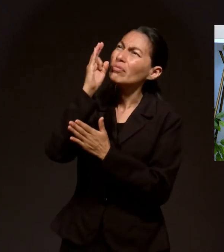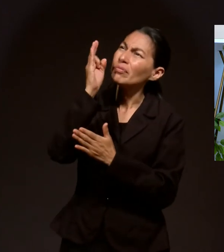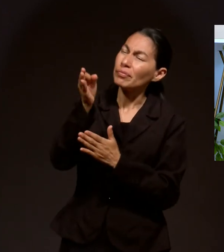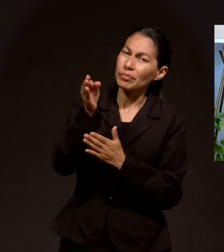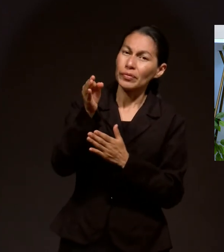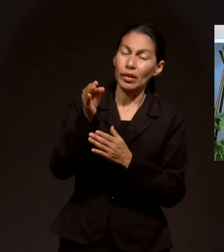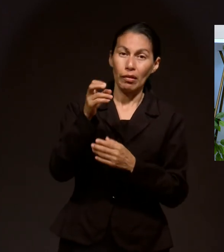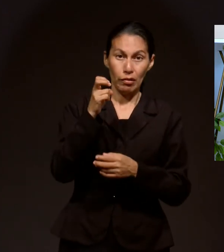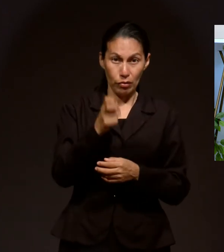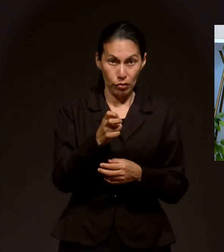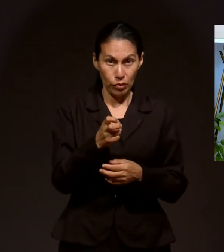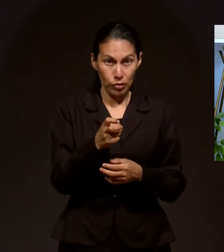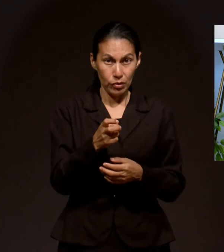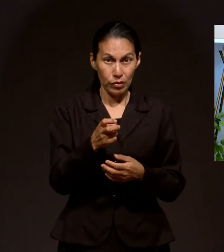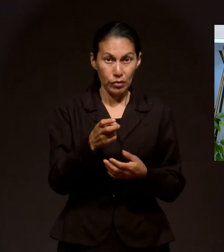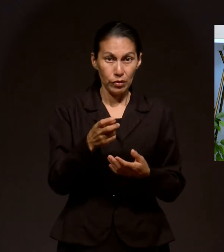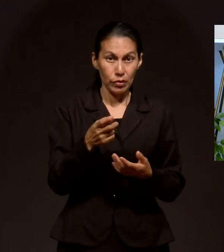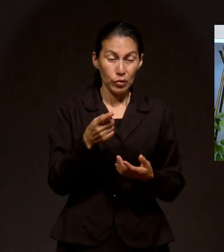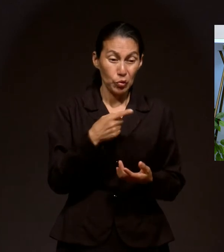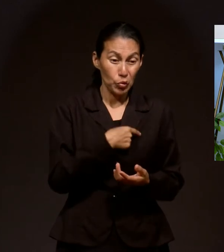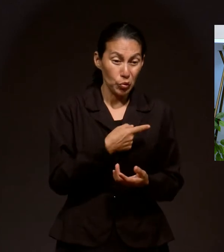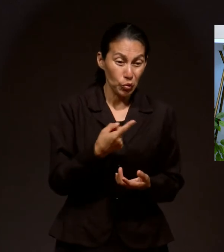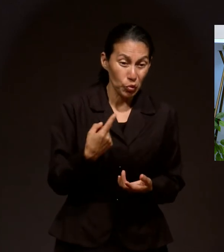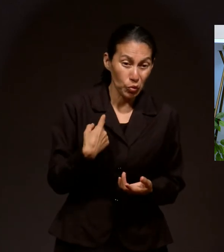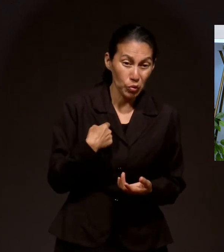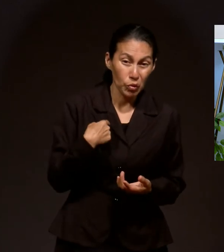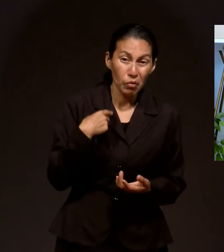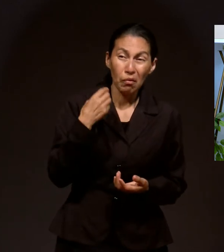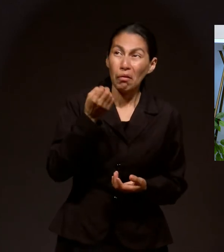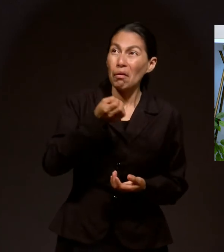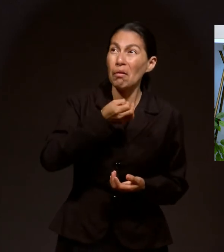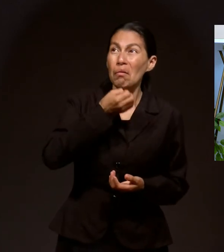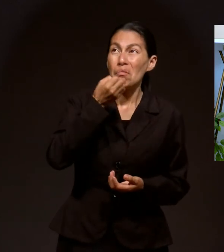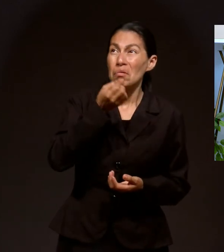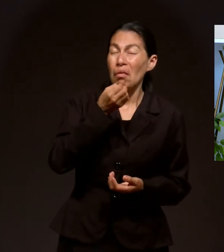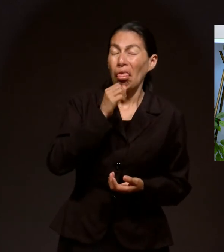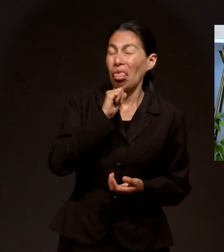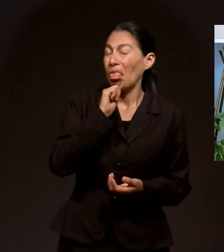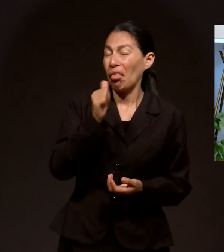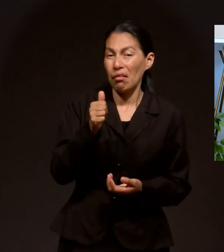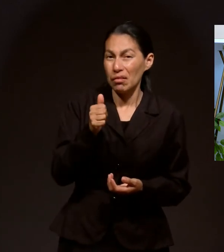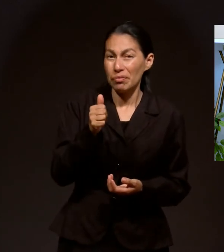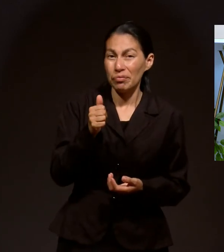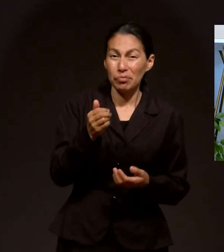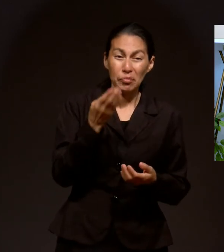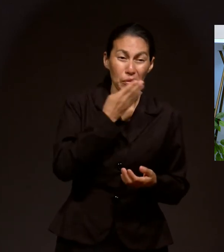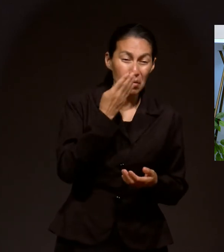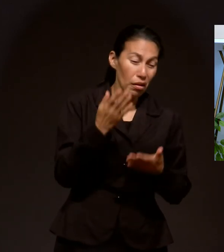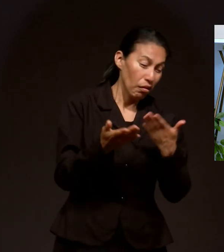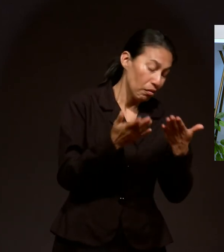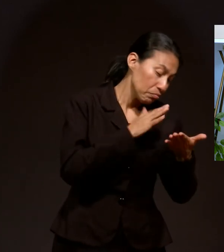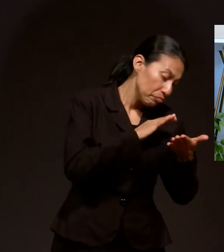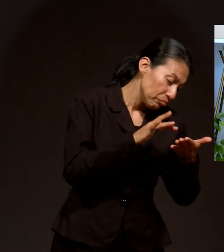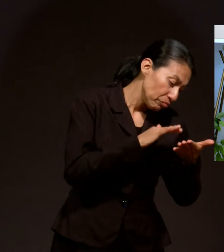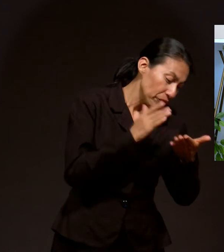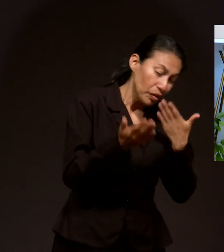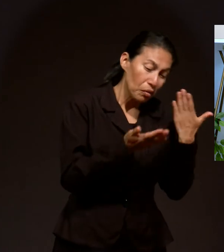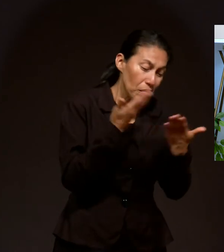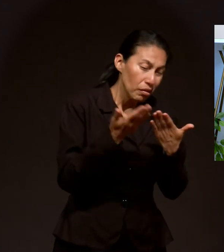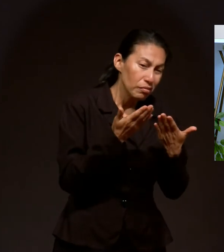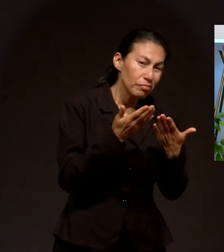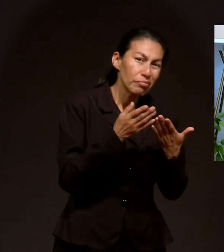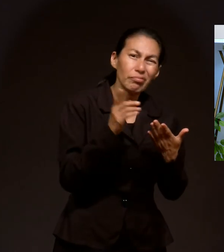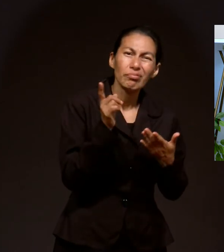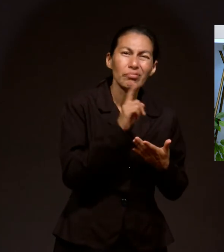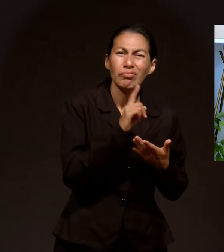tienes. Y nunca podrá hacerse si no oramos y estudiamos la Biblia y dedicamos tiempo,